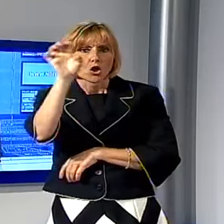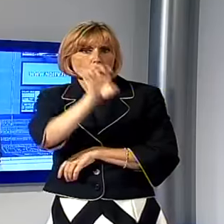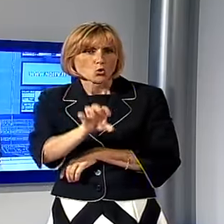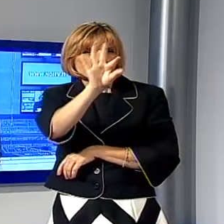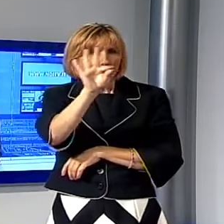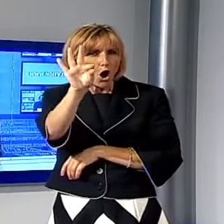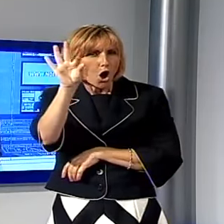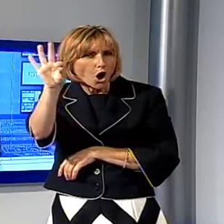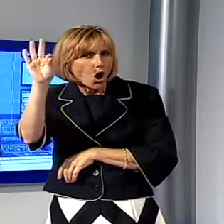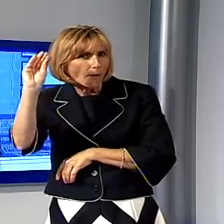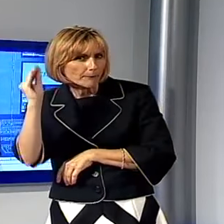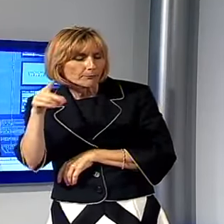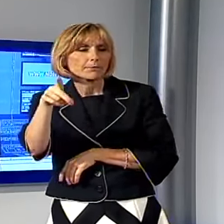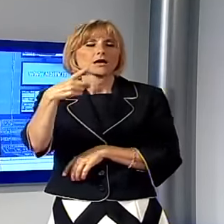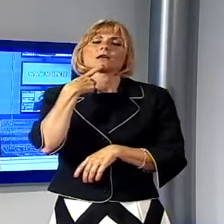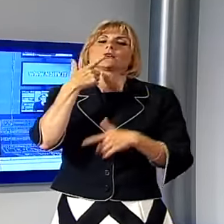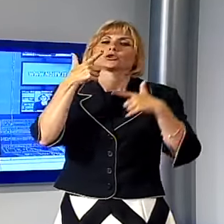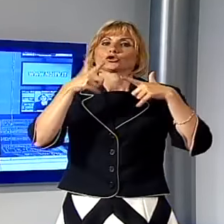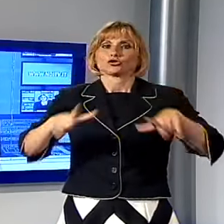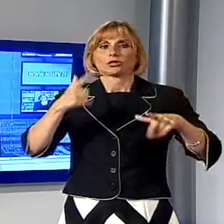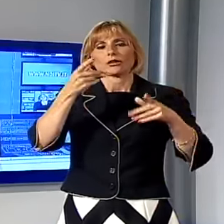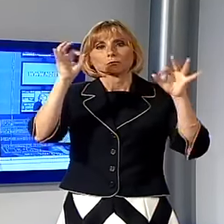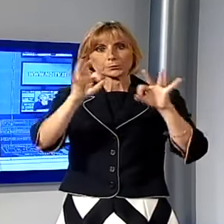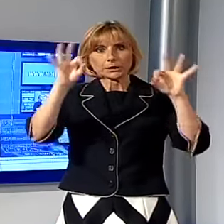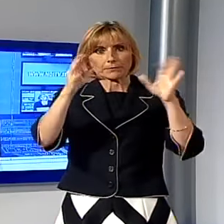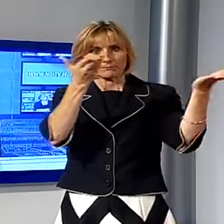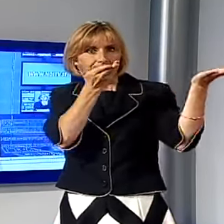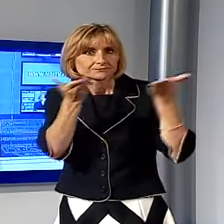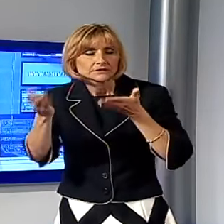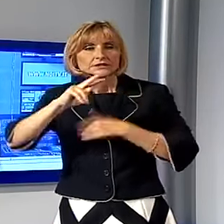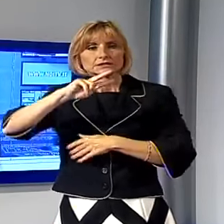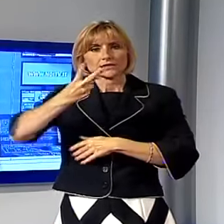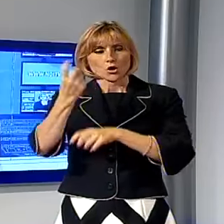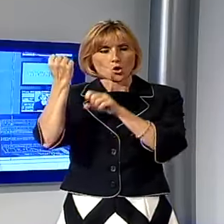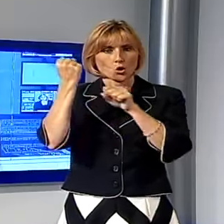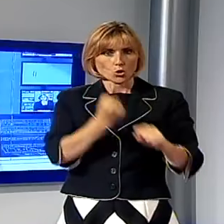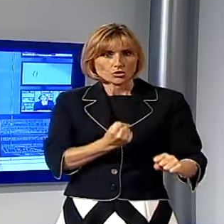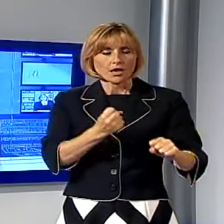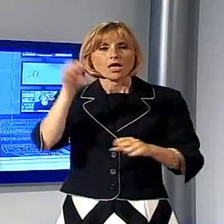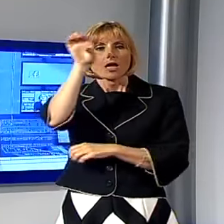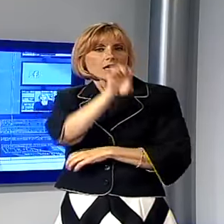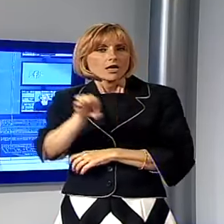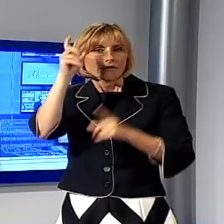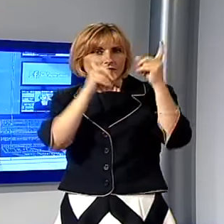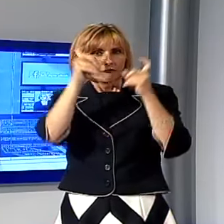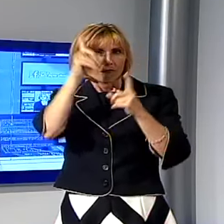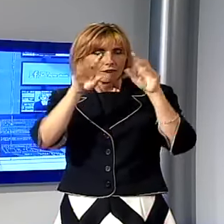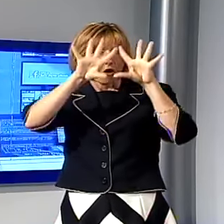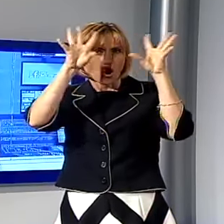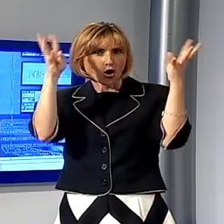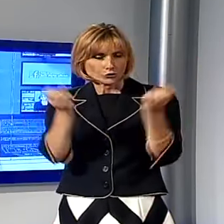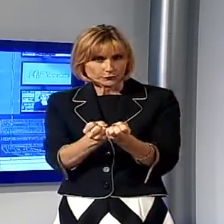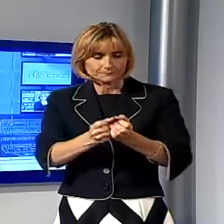ad hoc e così la città si prepara ad ospitare la seconda edizione dello European Photo Exhibition Award